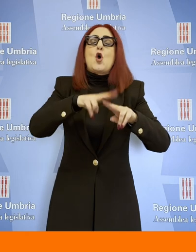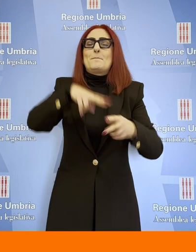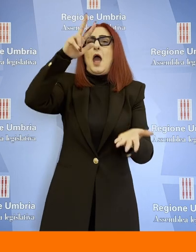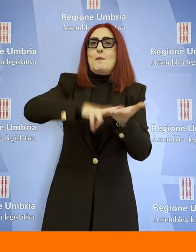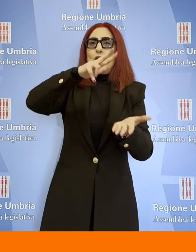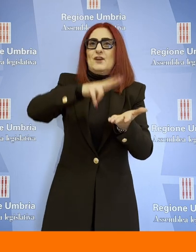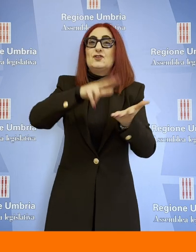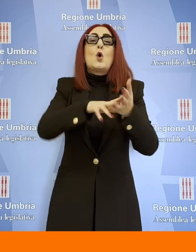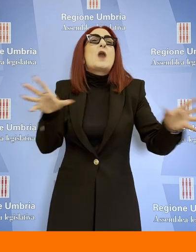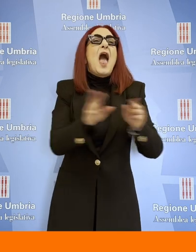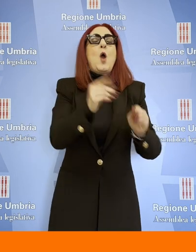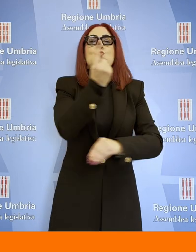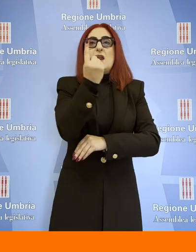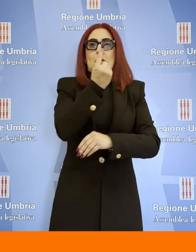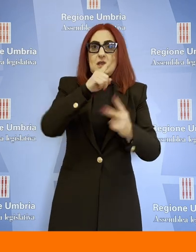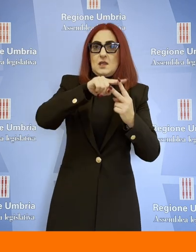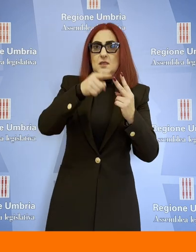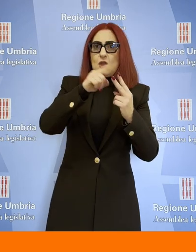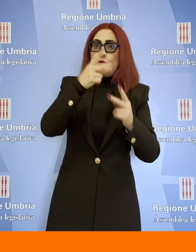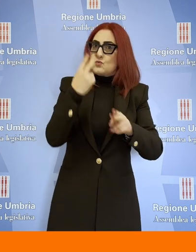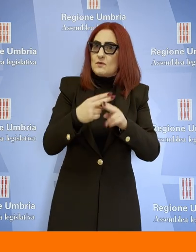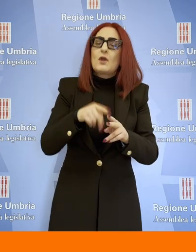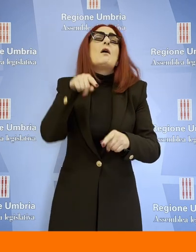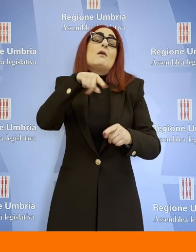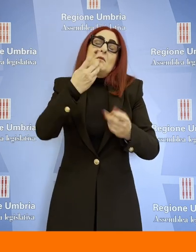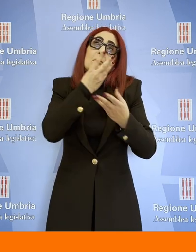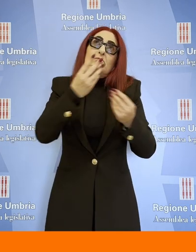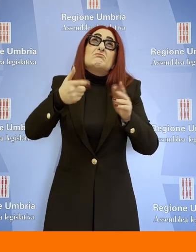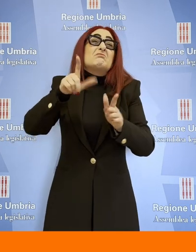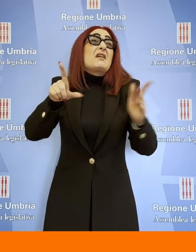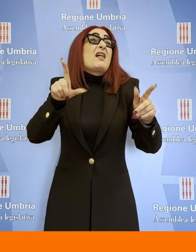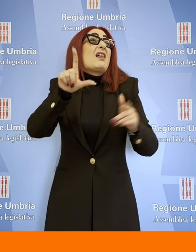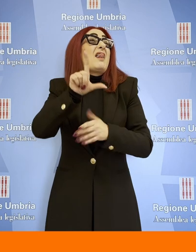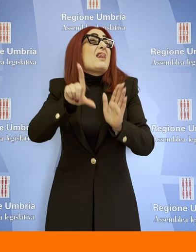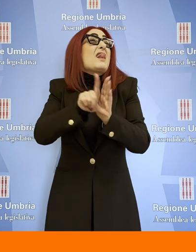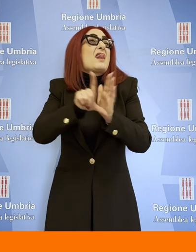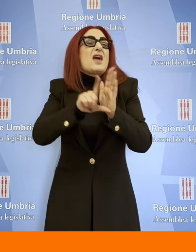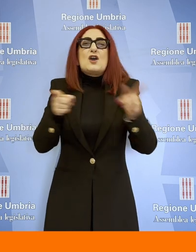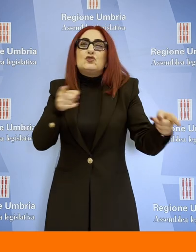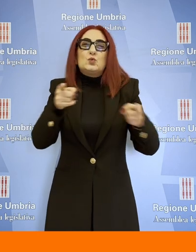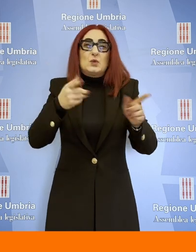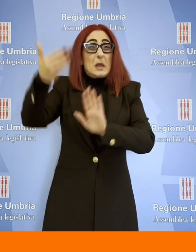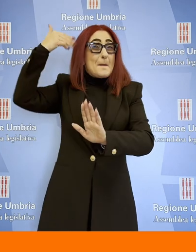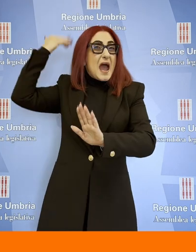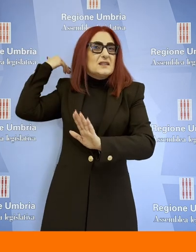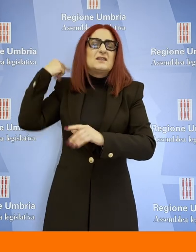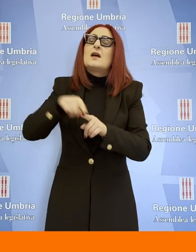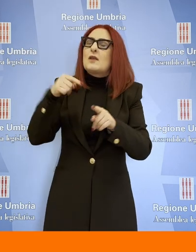fondamentale e molte legislature nel passato non ci sono riuscite, nella scorsa legislatura ero vicepresidente proprio della